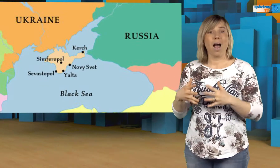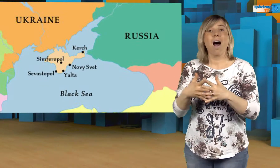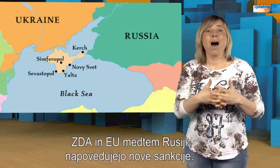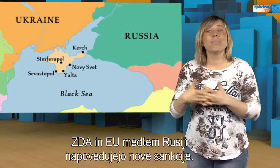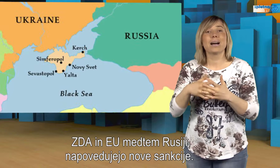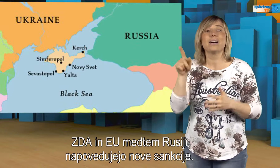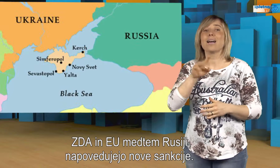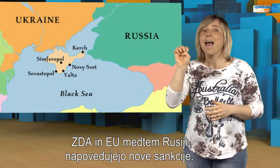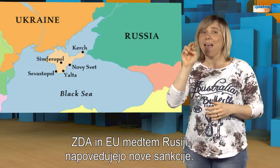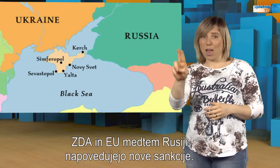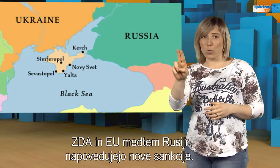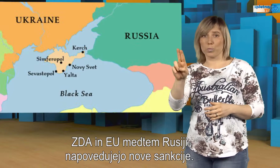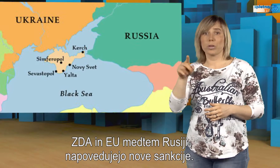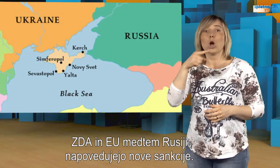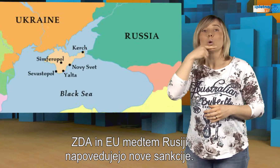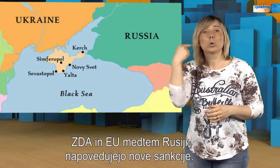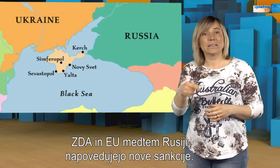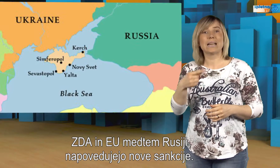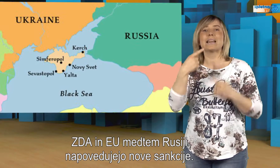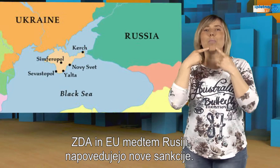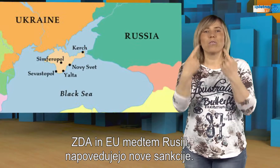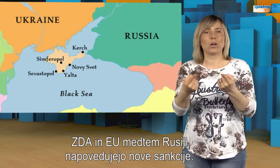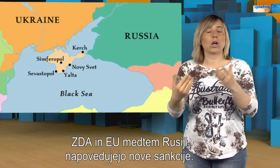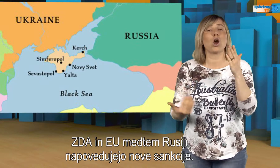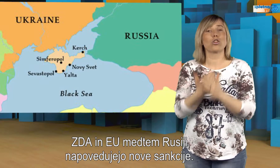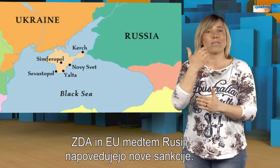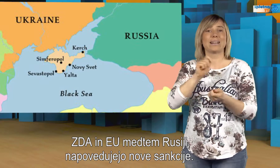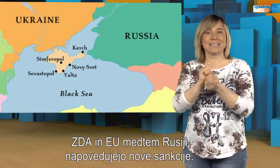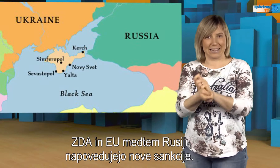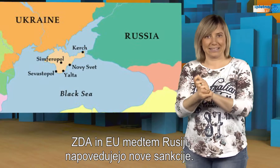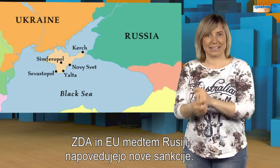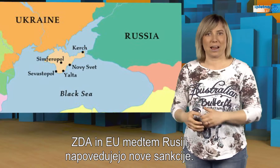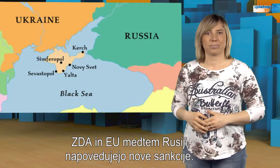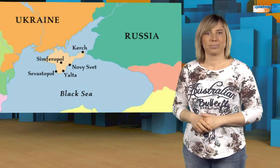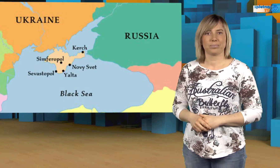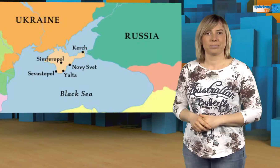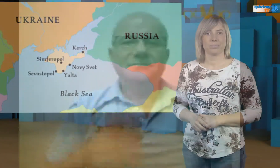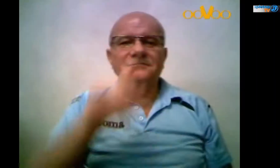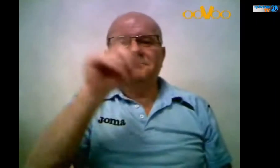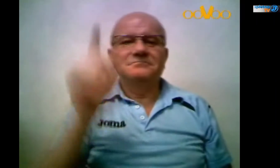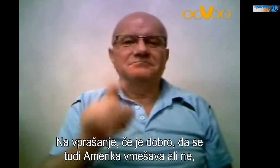ZDA in EU med tem Rusiji napovedujajo nove sankcije. ZDA in